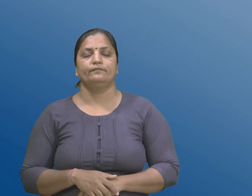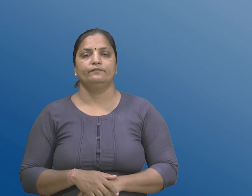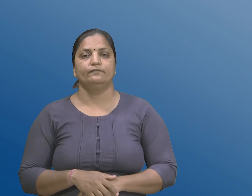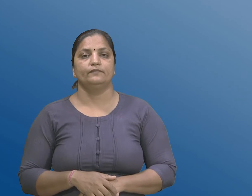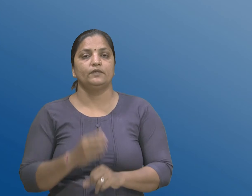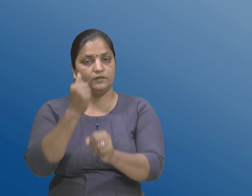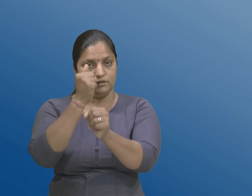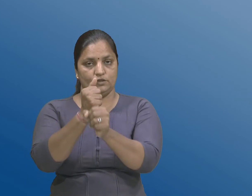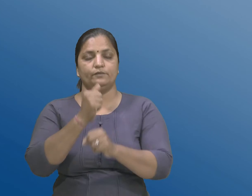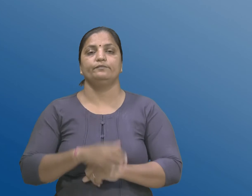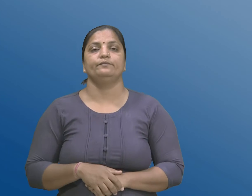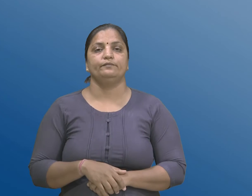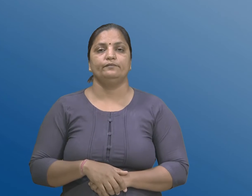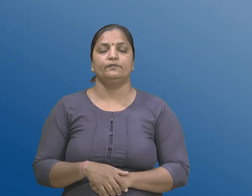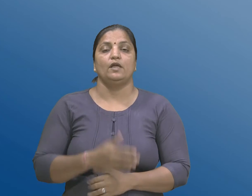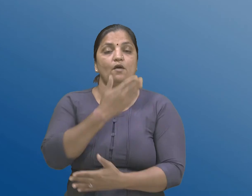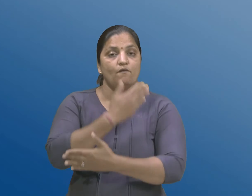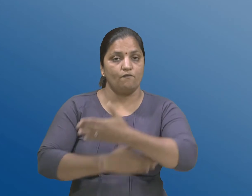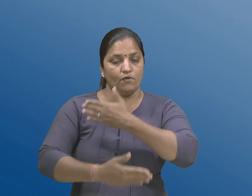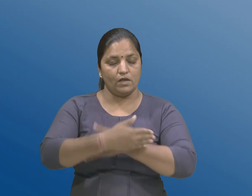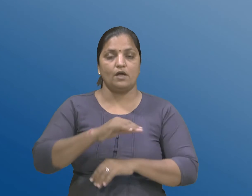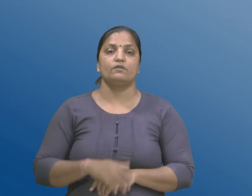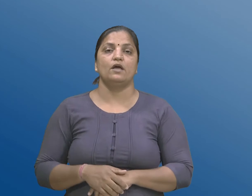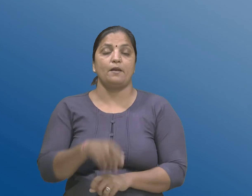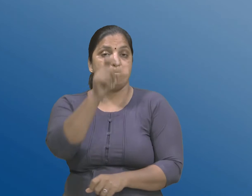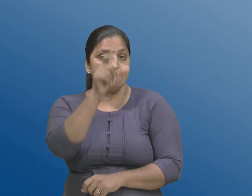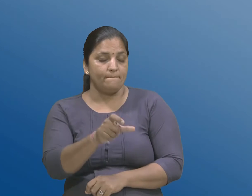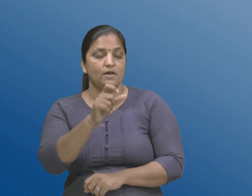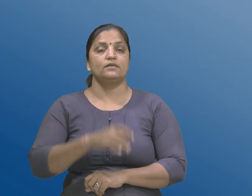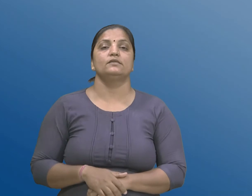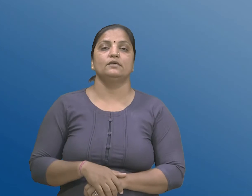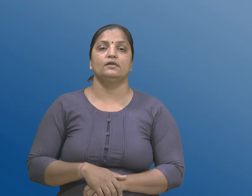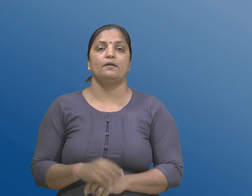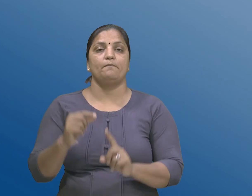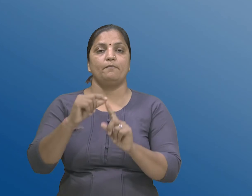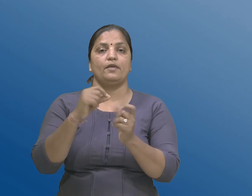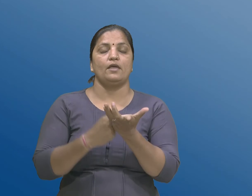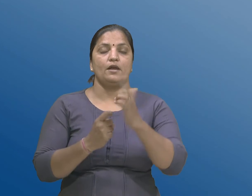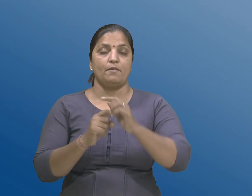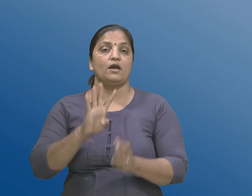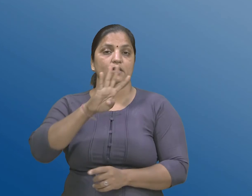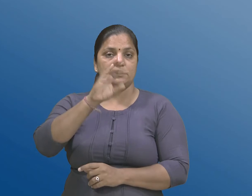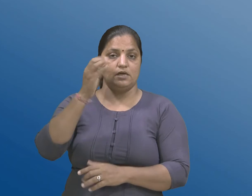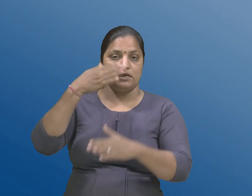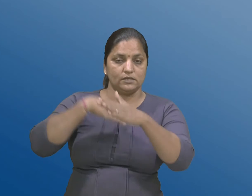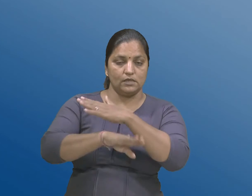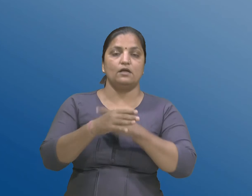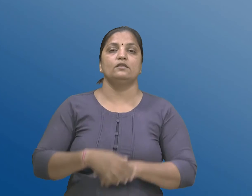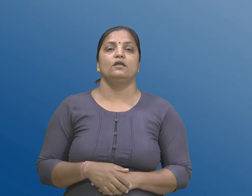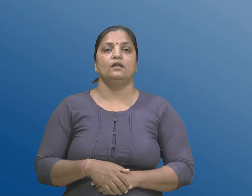G. विकलांगता धरावती व्यक्तियों माटे खंड 40 हेठर सुलबताना